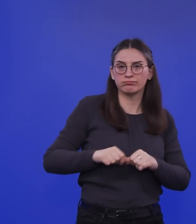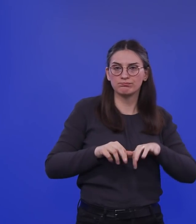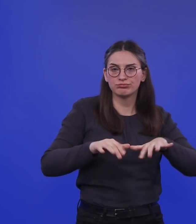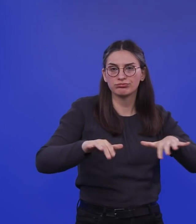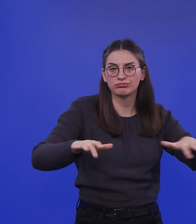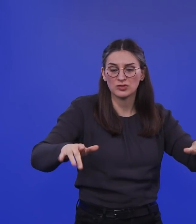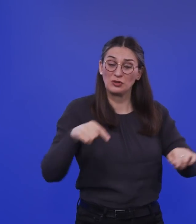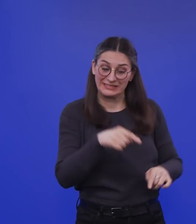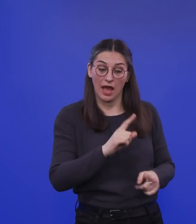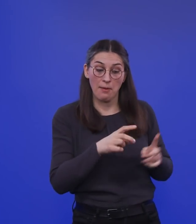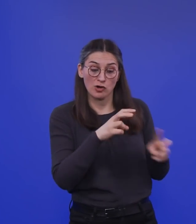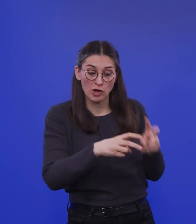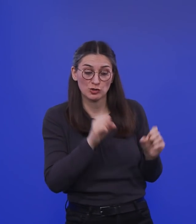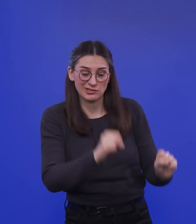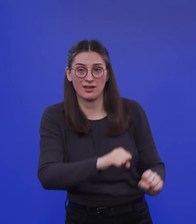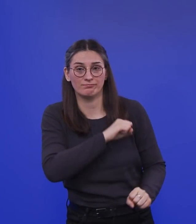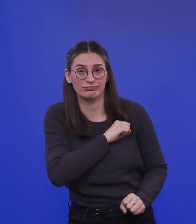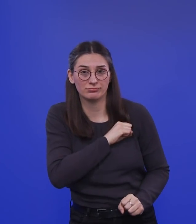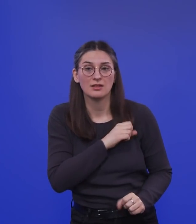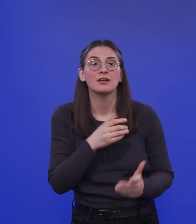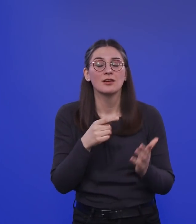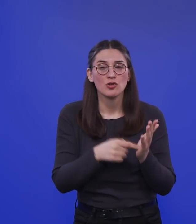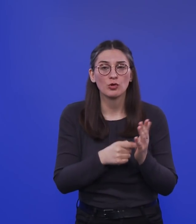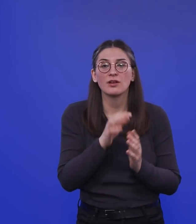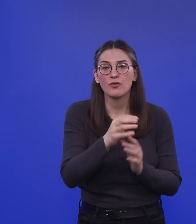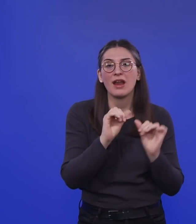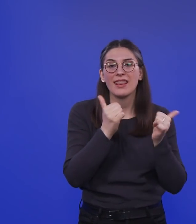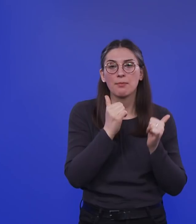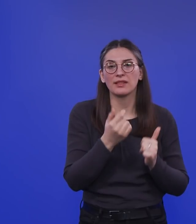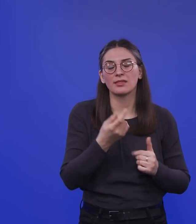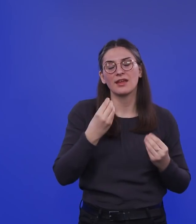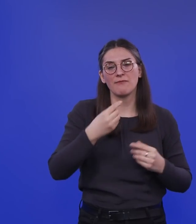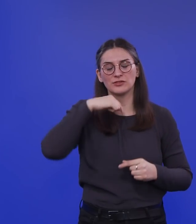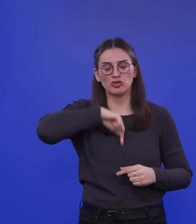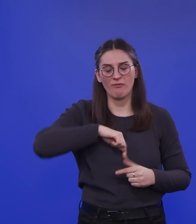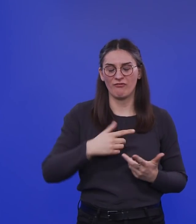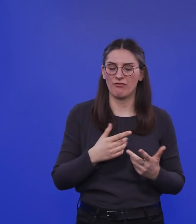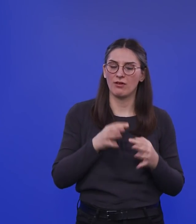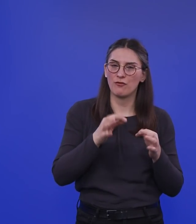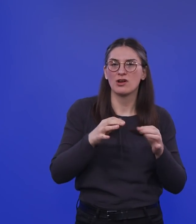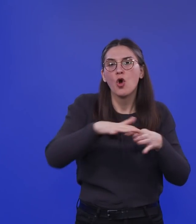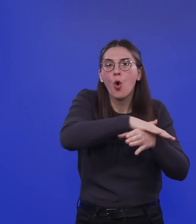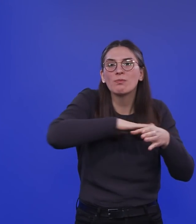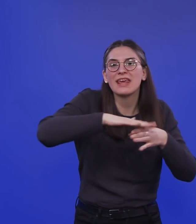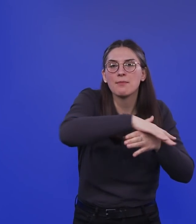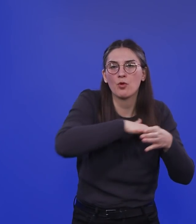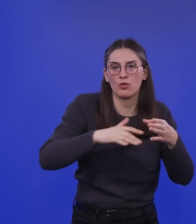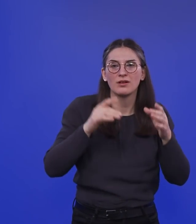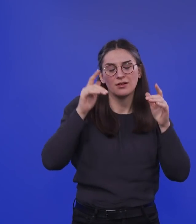zunutze macht. Das gilt nämlich sogar für den Lebendimpfstoff. Da wird also durchaus in der Umgebung das Impfvirus weitergegeben an andere Kinder.